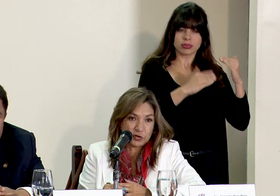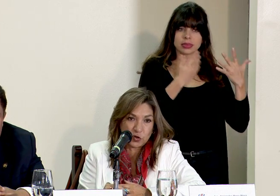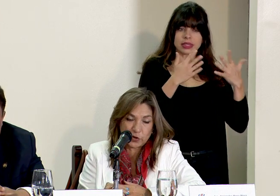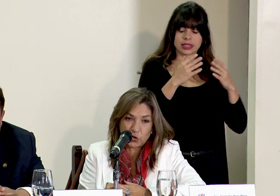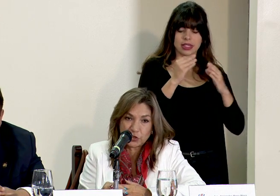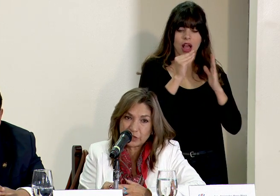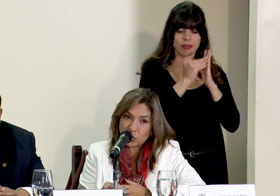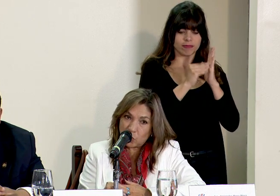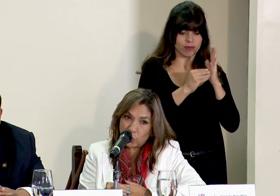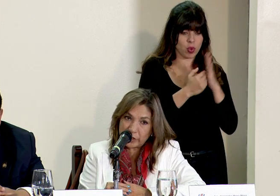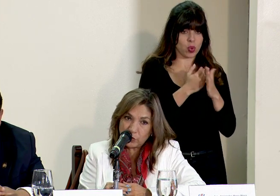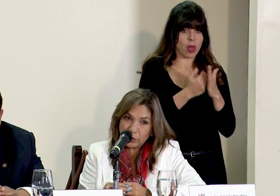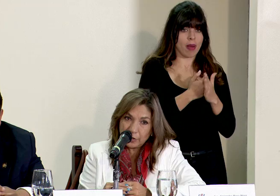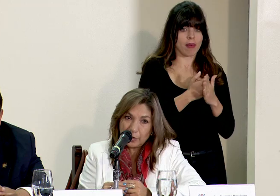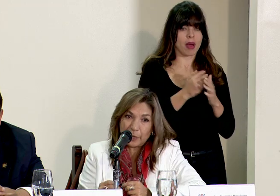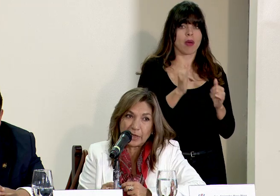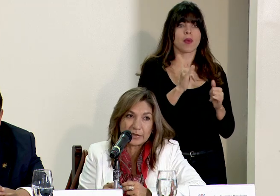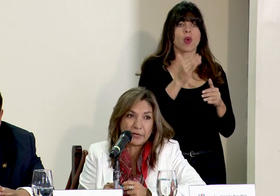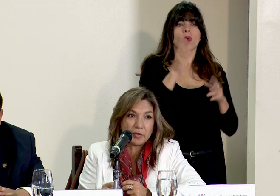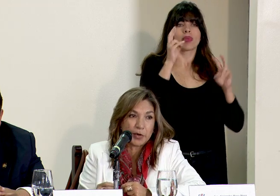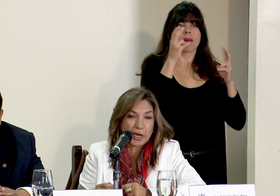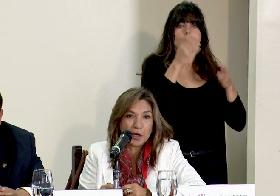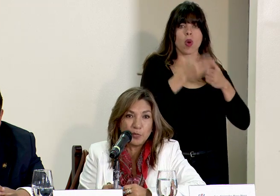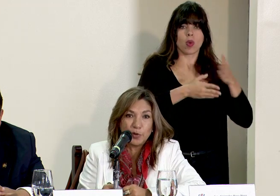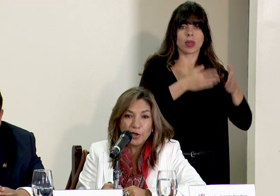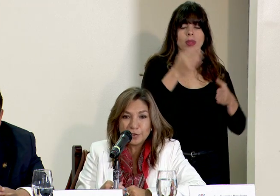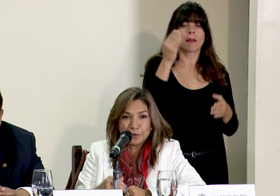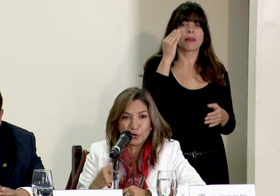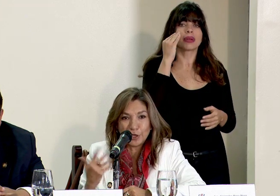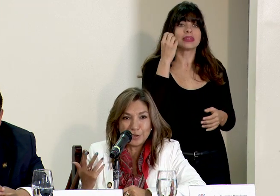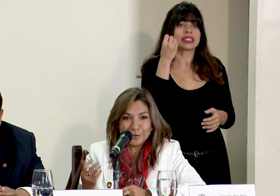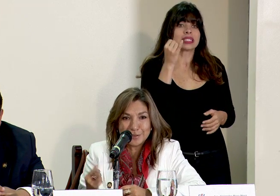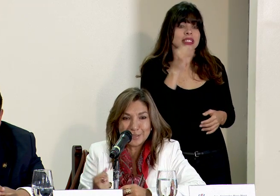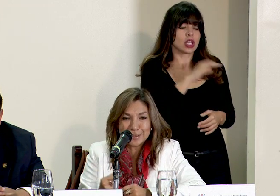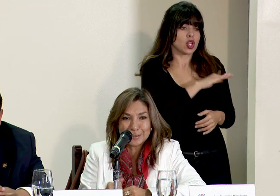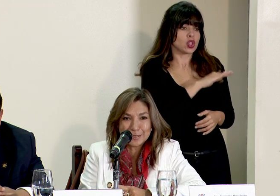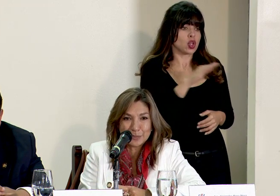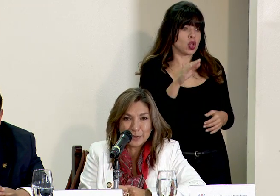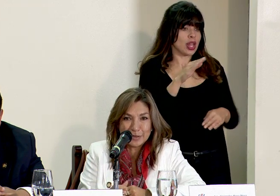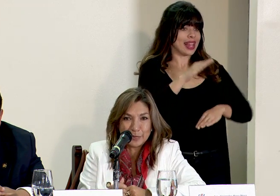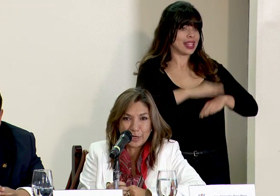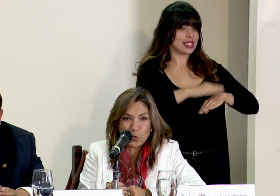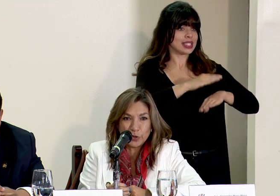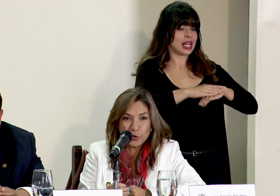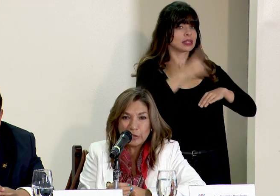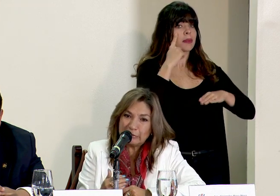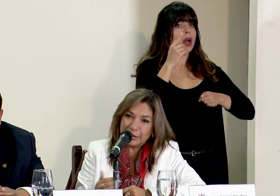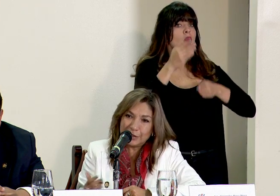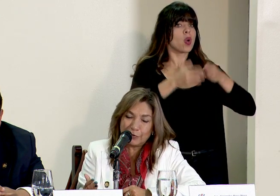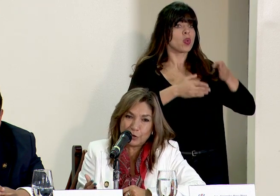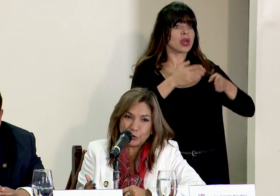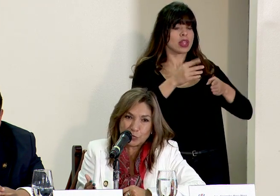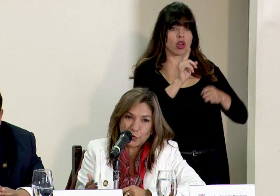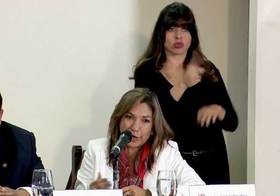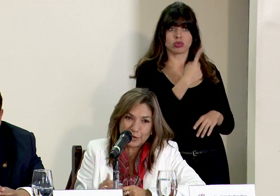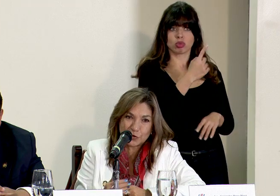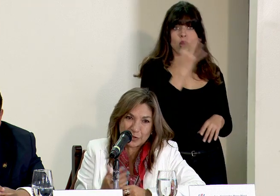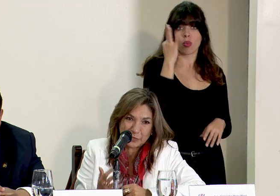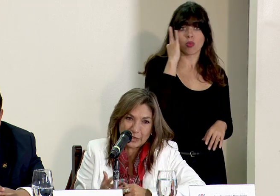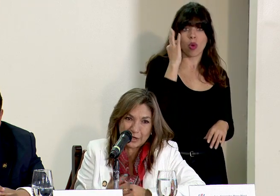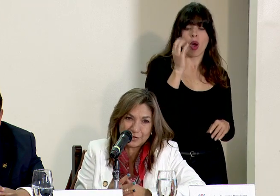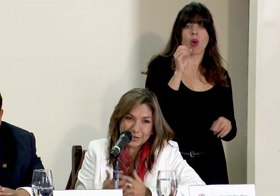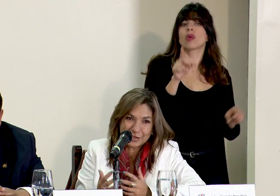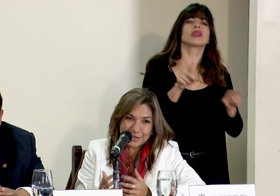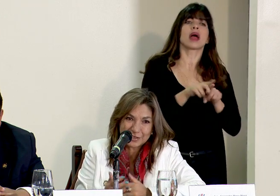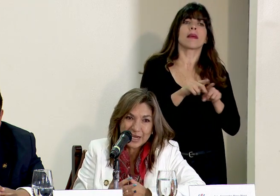construyendo novedosas como cuido para saber por ejemplo si todas las licencias que se piden para cuido tienen que ver con las mujeres